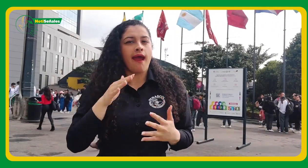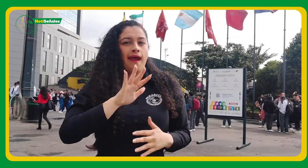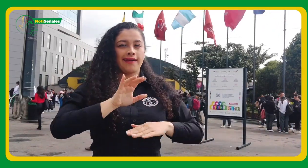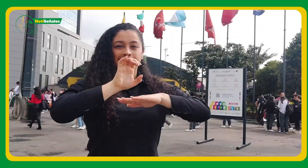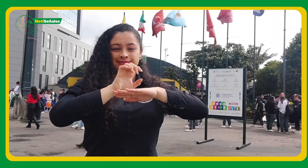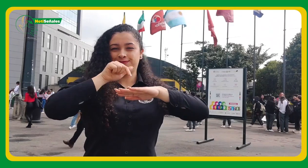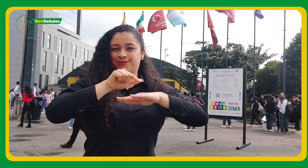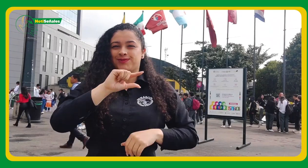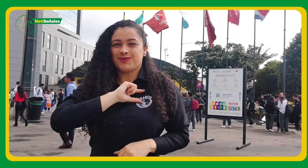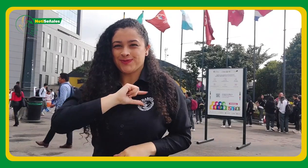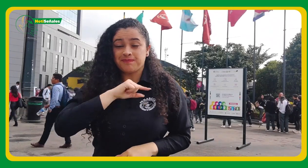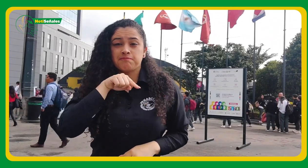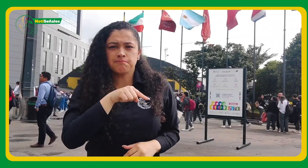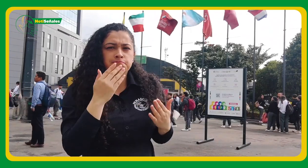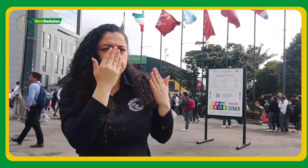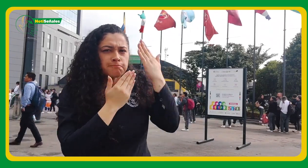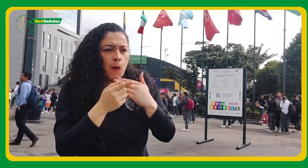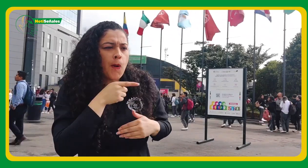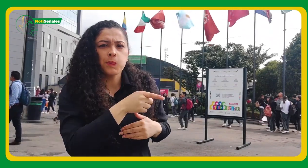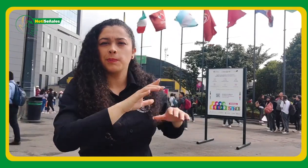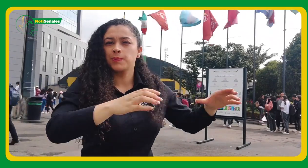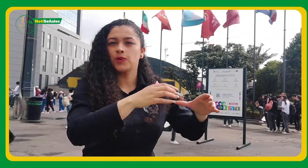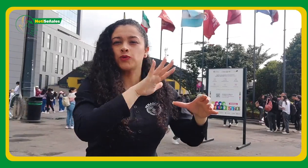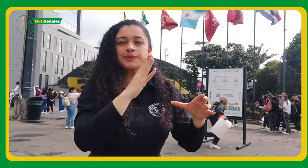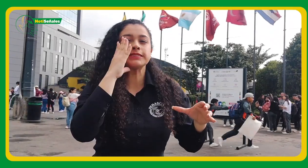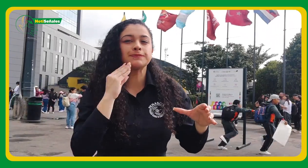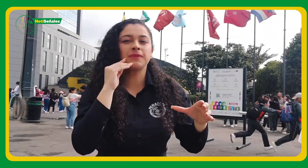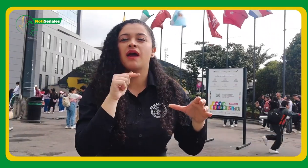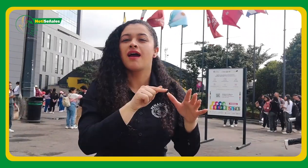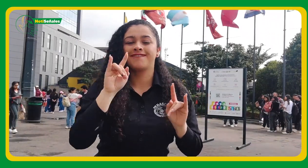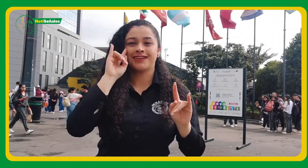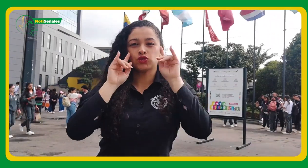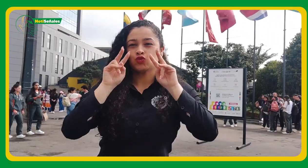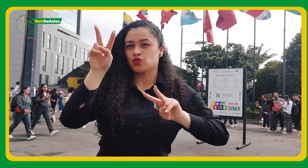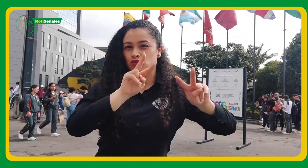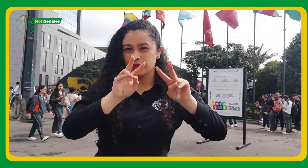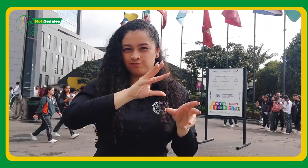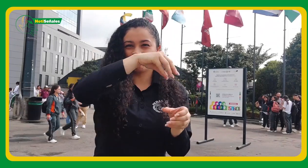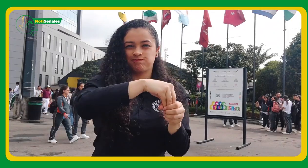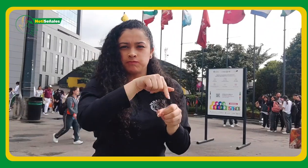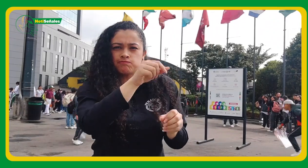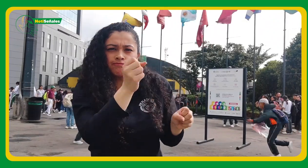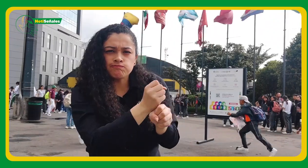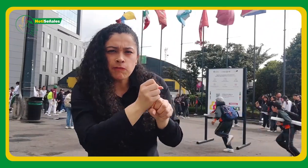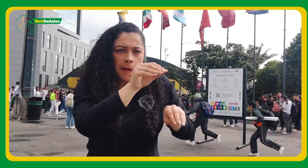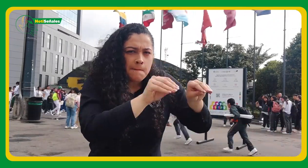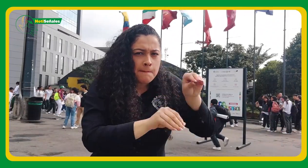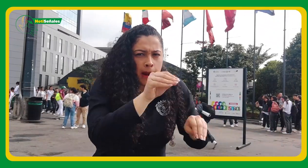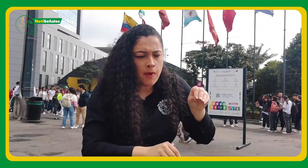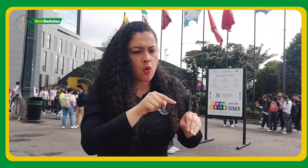equipo de expertos en producción audiovisual de esta entidad, generaron una guía escrita para la implementación de los